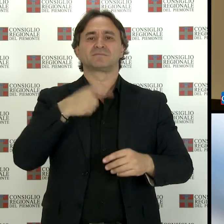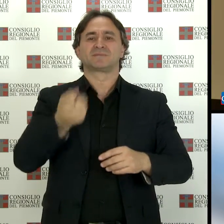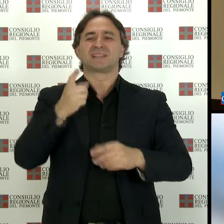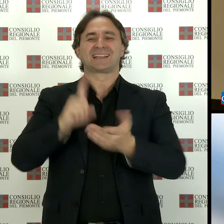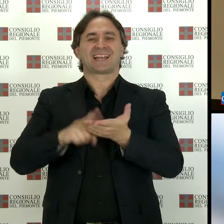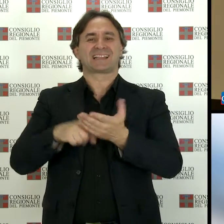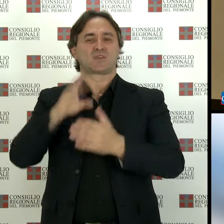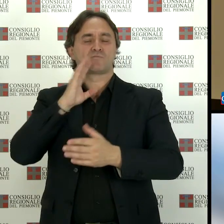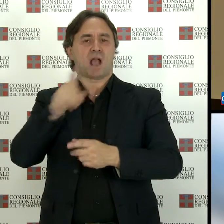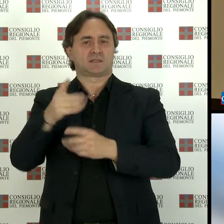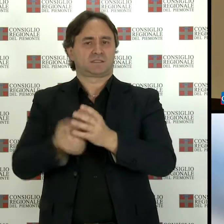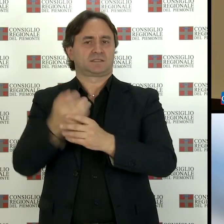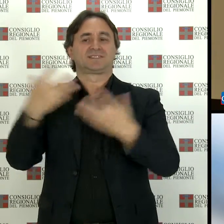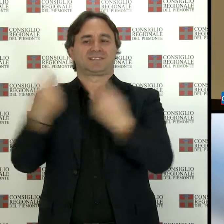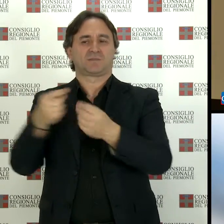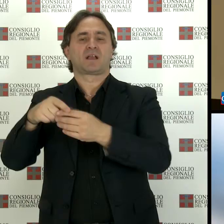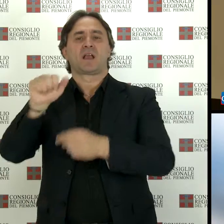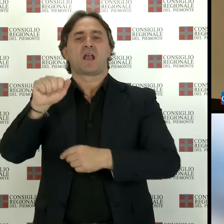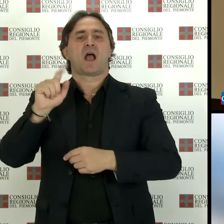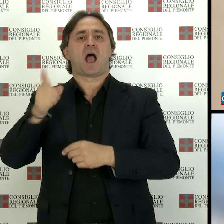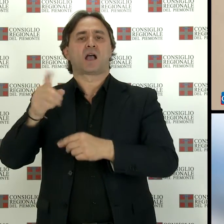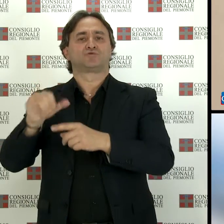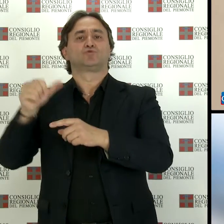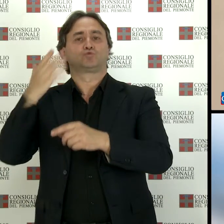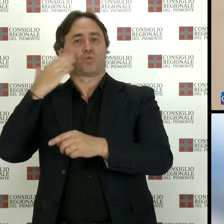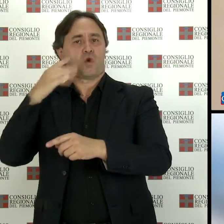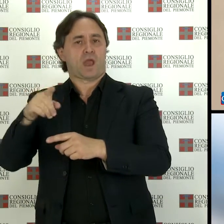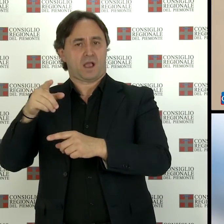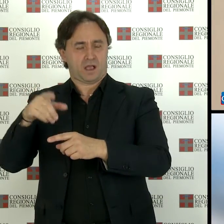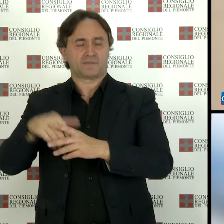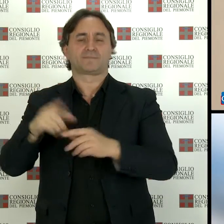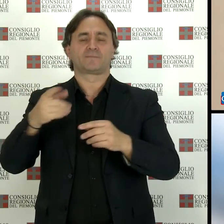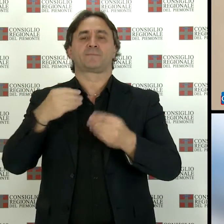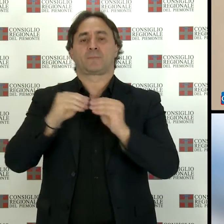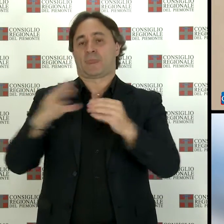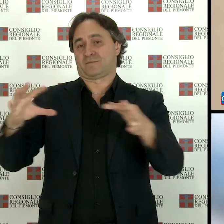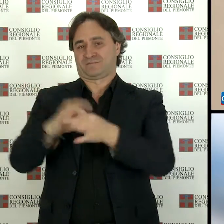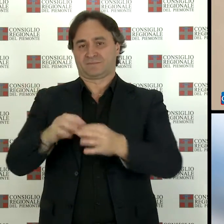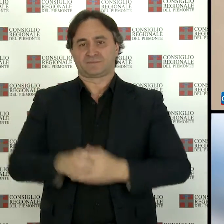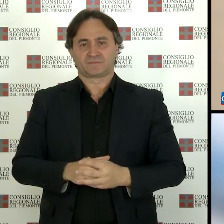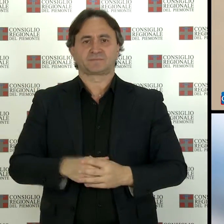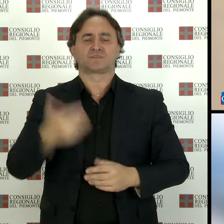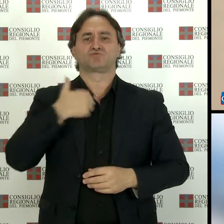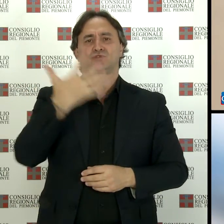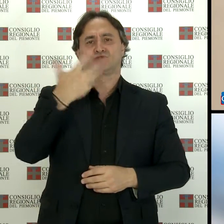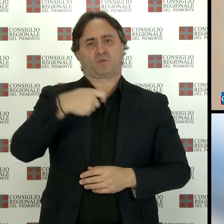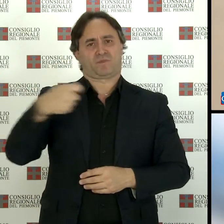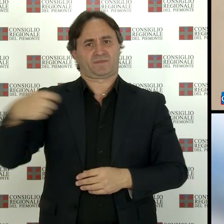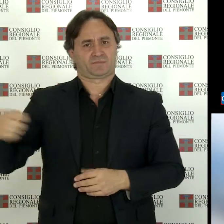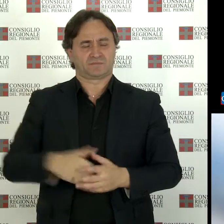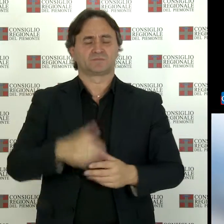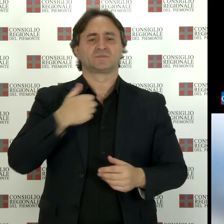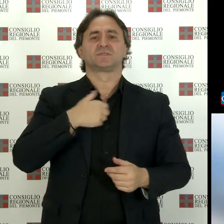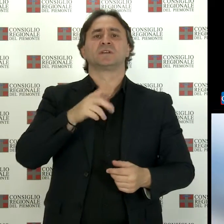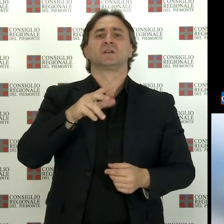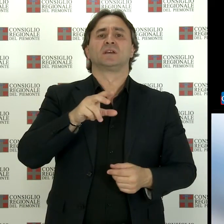diritti umani con Agi Scuola prevede la proiezione di 5 pellicole prossimi appuntamenti il 24 ottobre, il 7, il